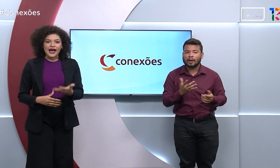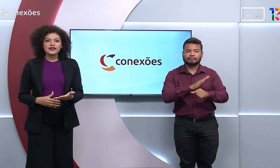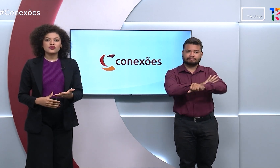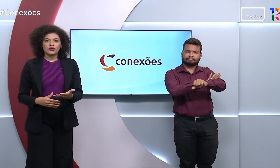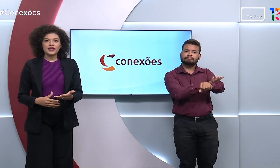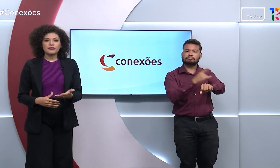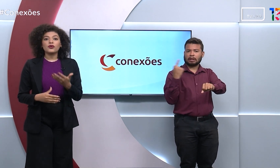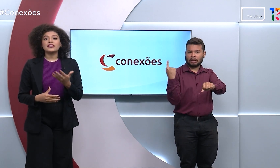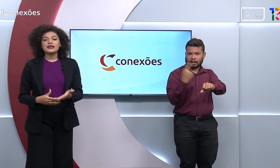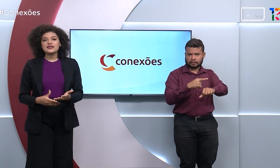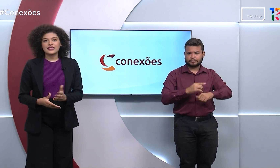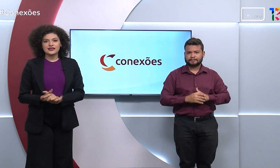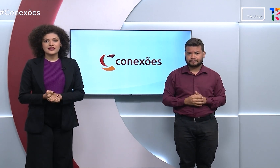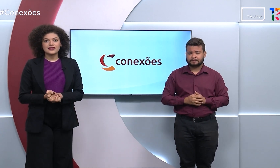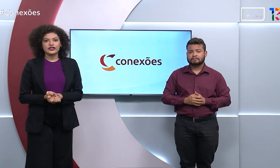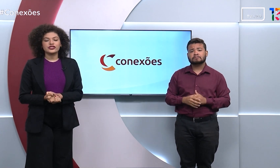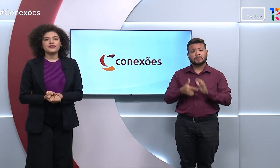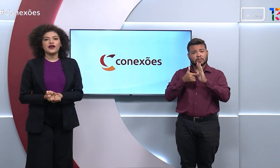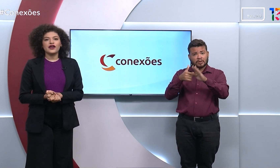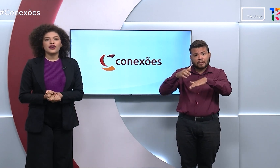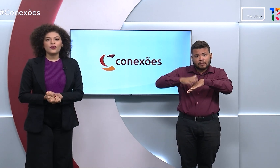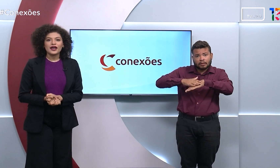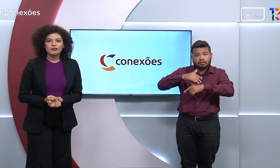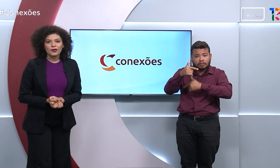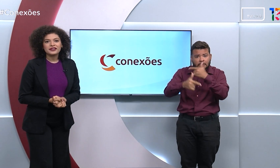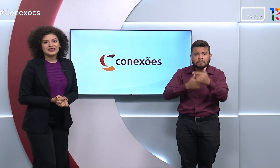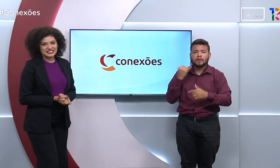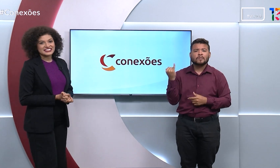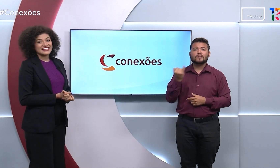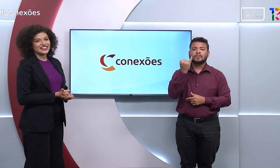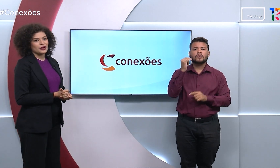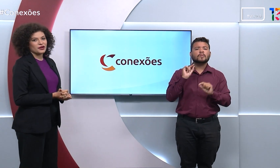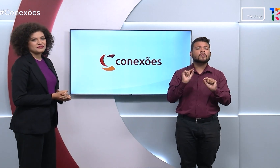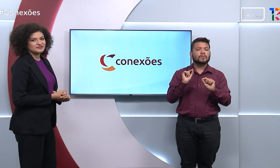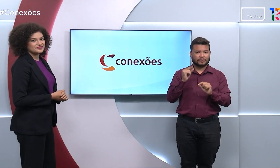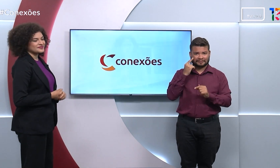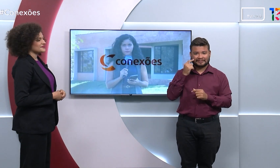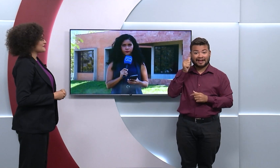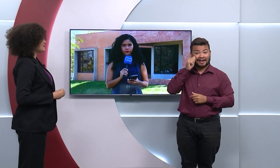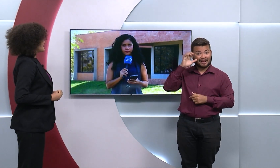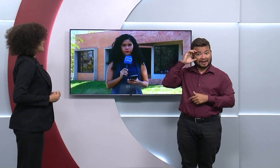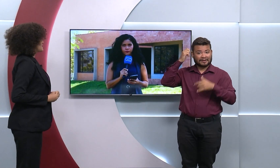saber mais sobre a importância dessa iniciativa com a repórter Ana Cléo.